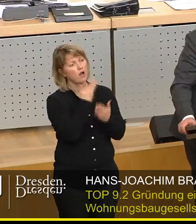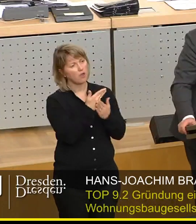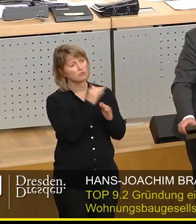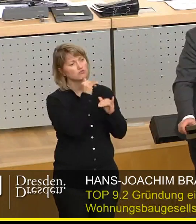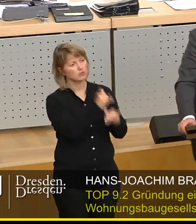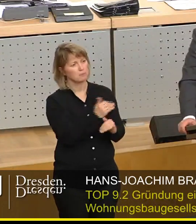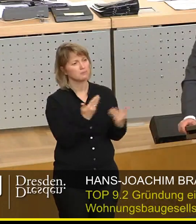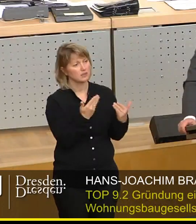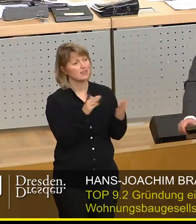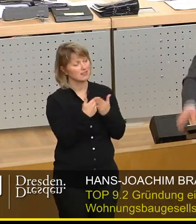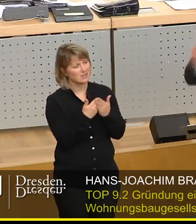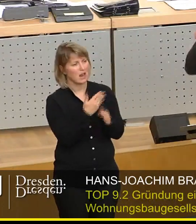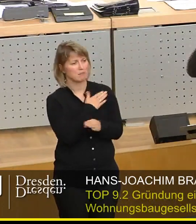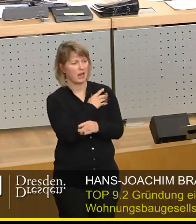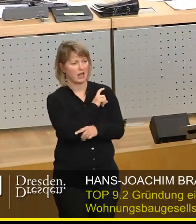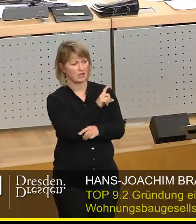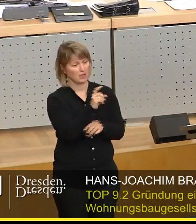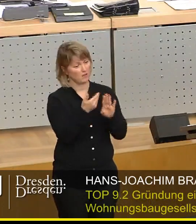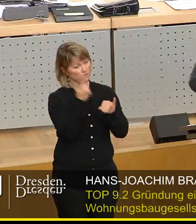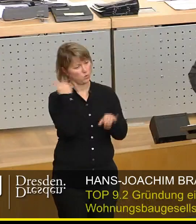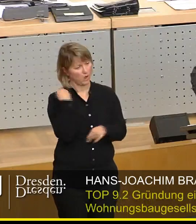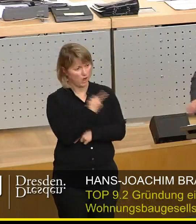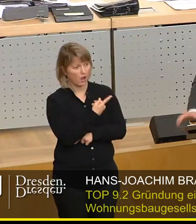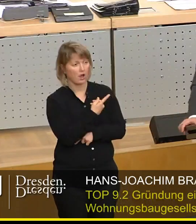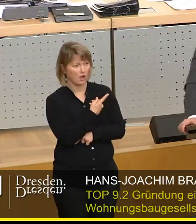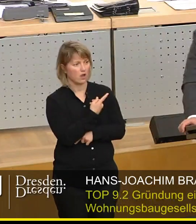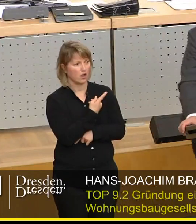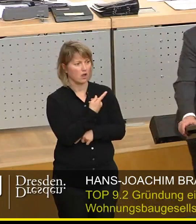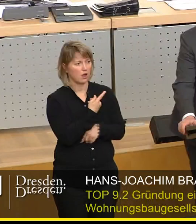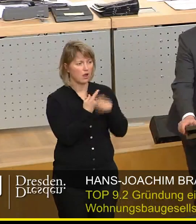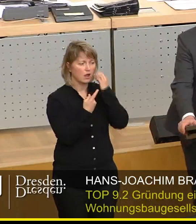Und deswegen hat nämlich die Linke seiner Zeit mit der Hälfte